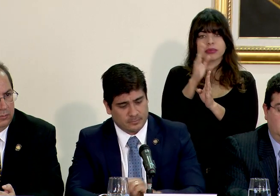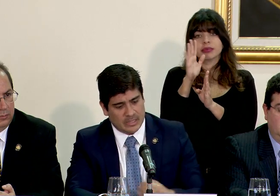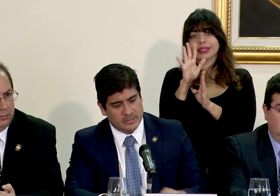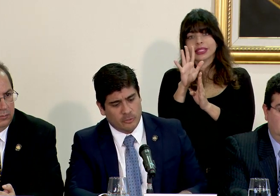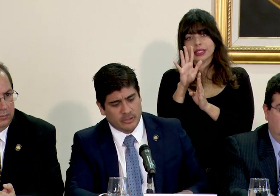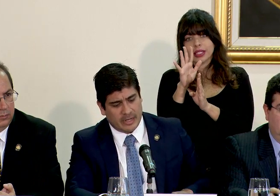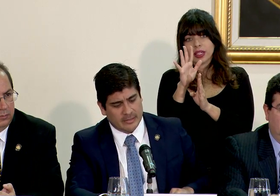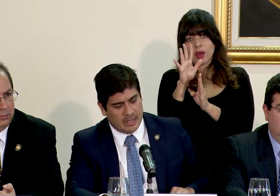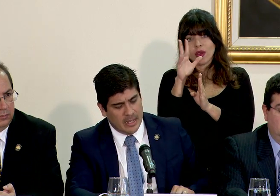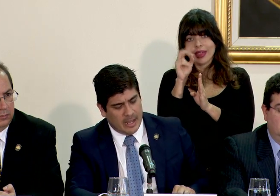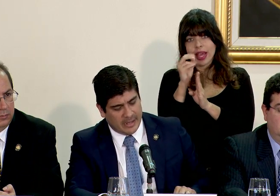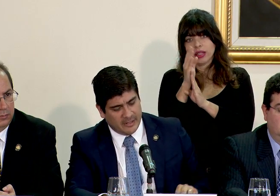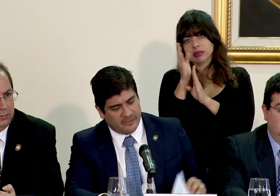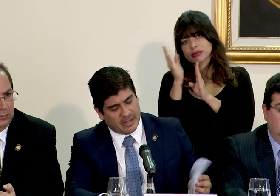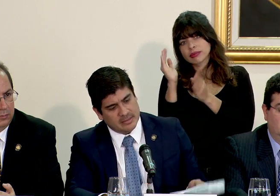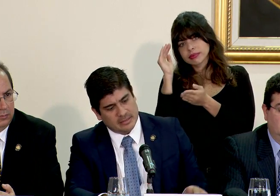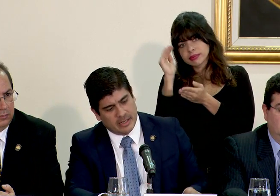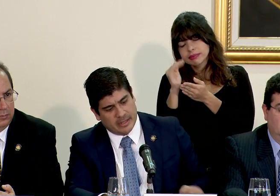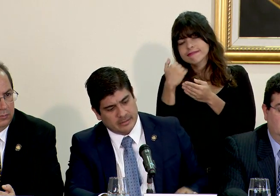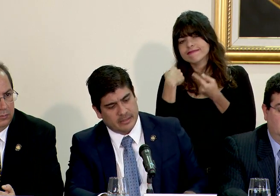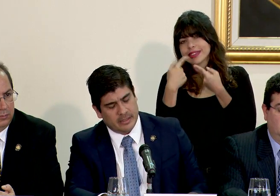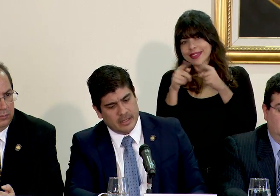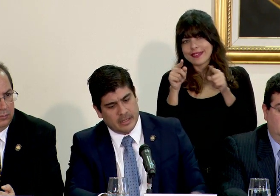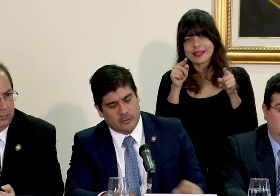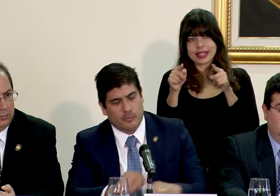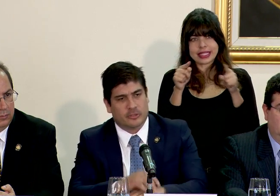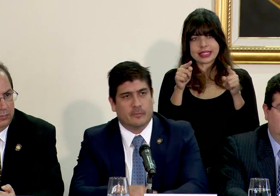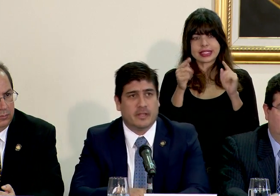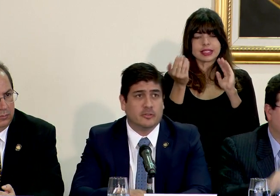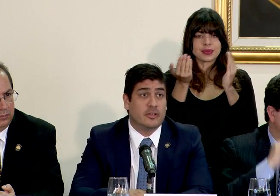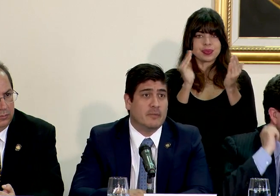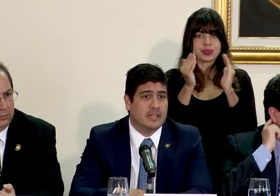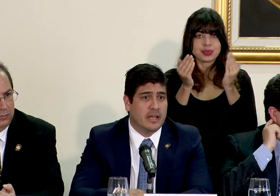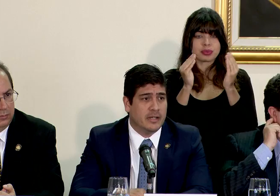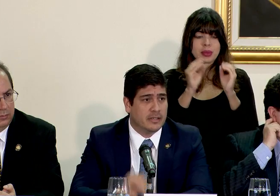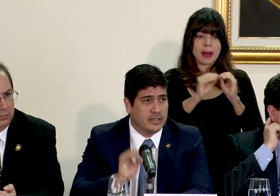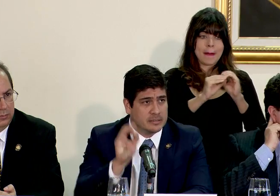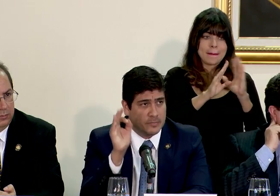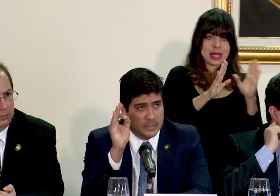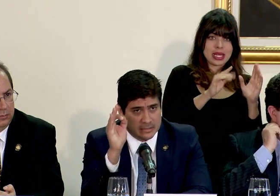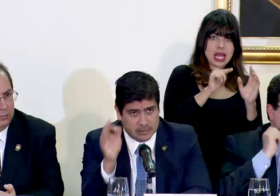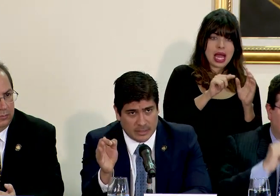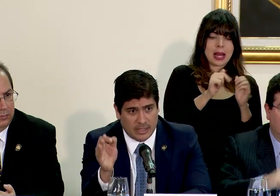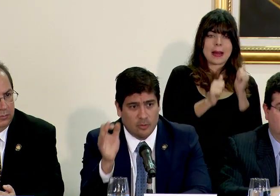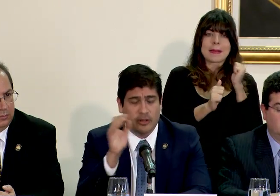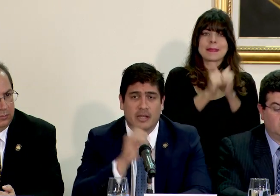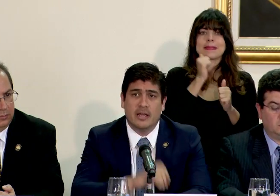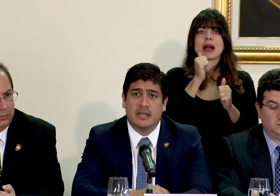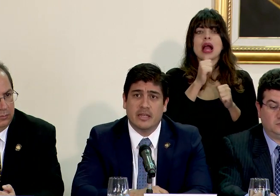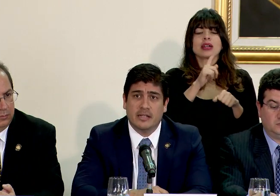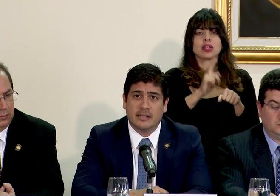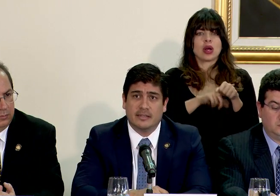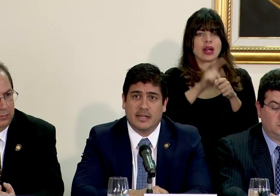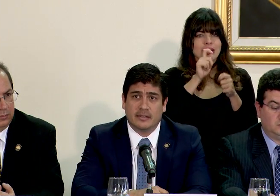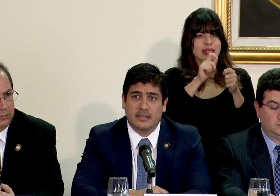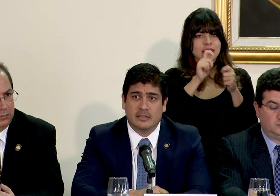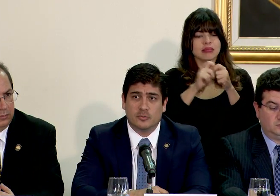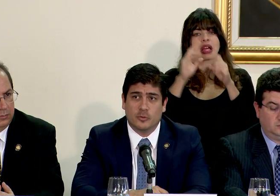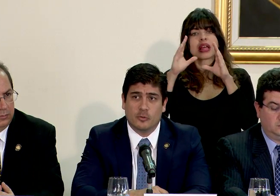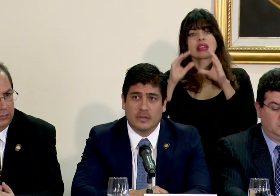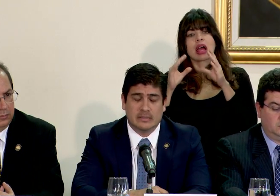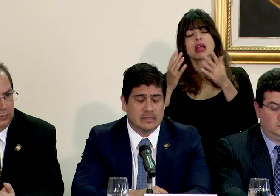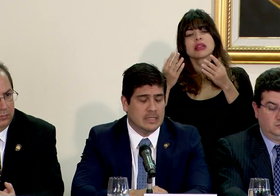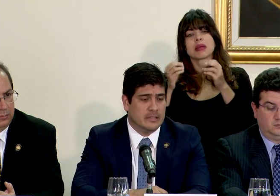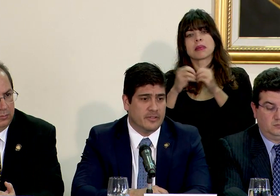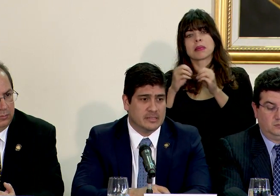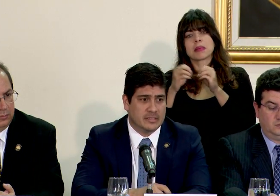cinco y treinta, hay diferencia entre el comportamiento de la mañana que es más a la hora y el de la tarde que